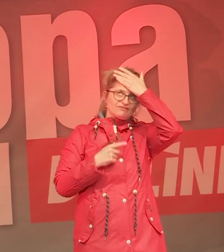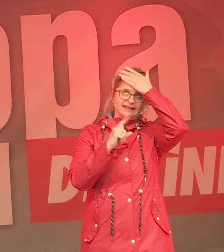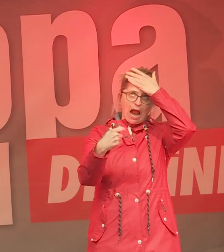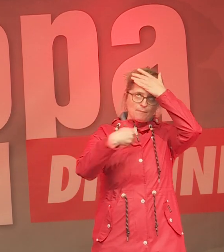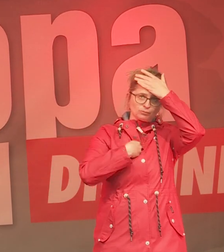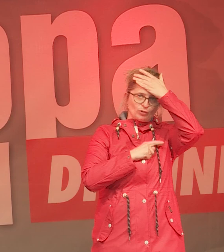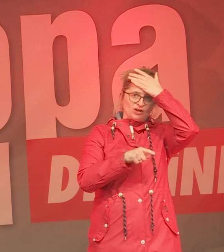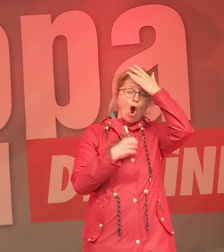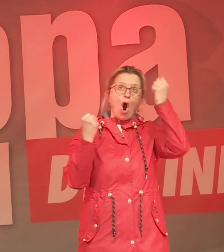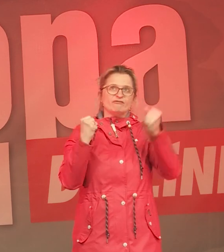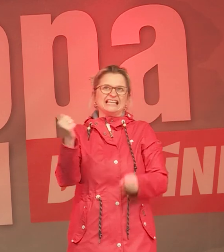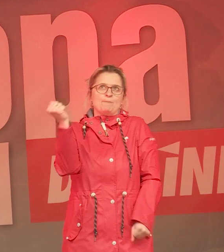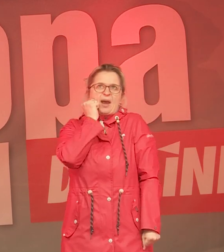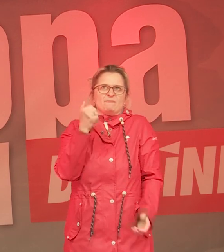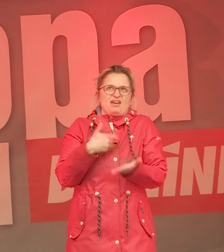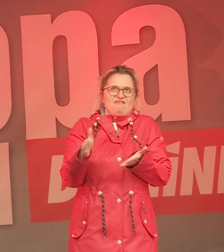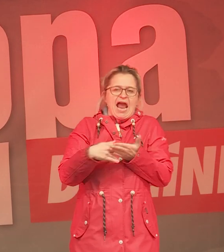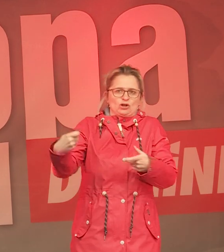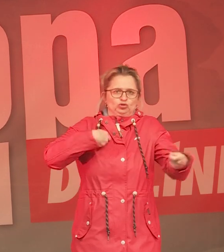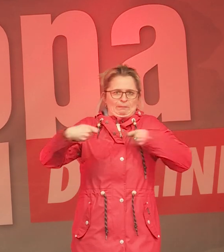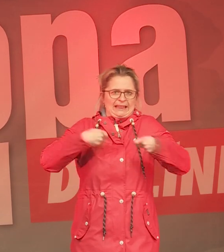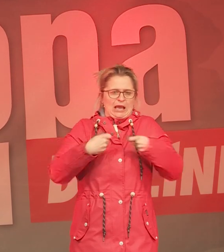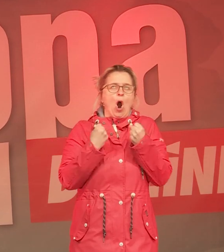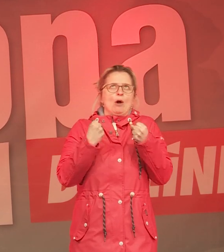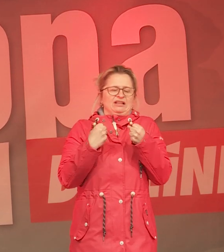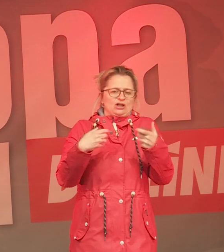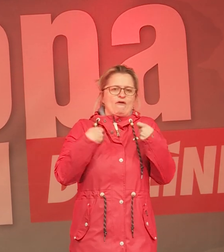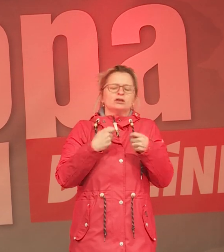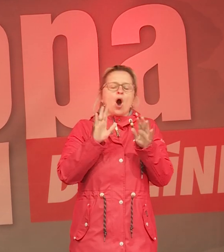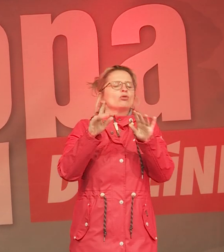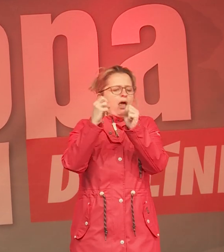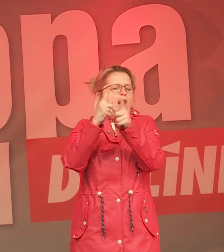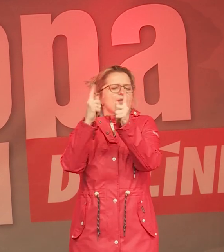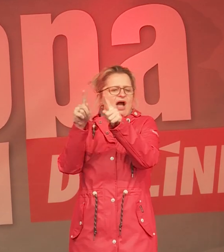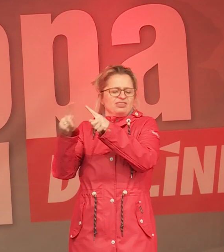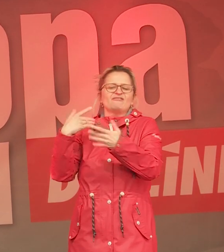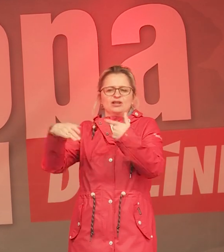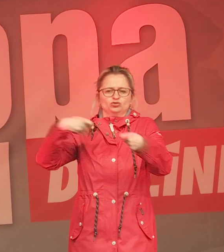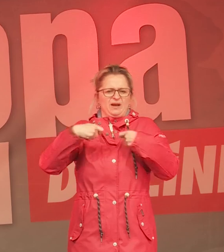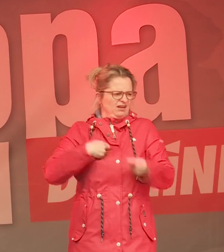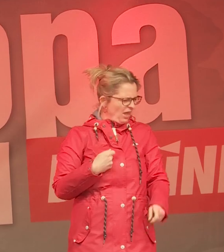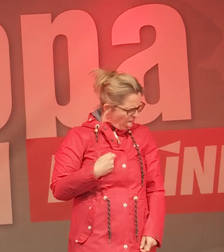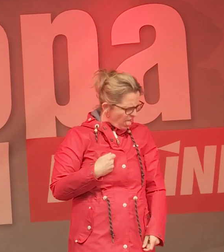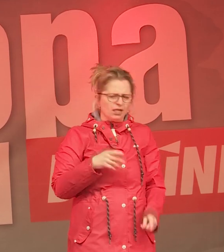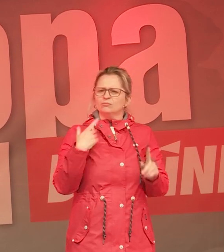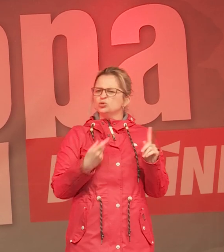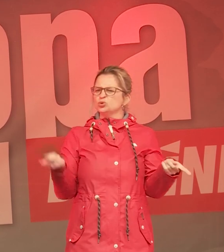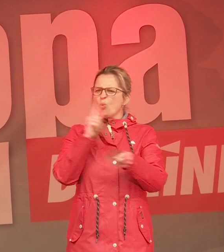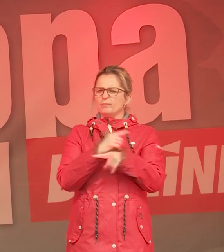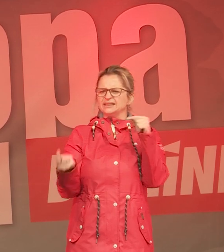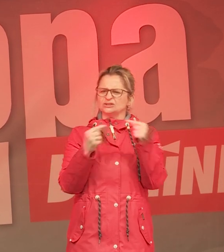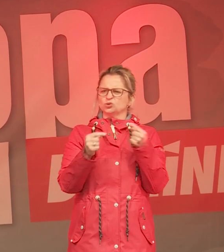hoffentlich spendet BMW weiter und hoffentlich spenden die anderen weiter, die spenden auch weiter. Aber die Debatte muss doch umgekehrt sein.